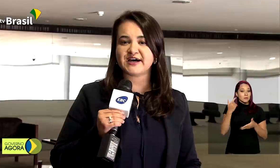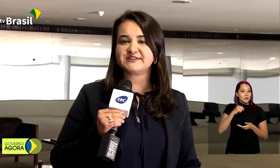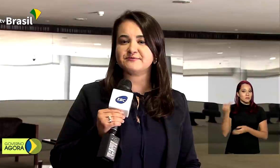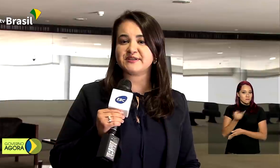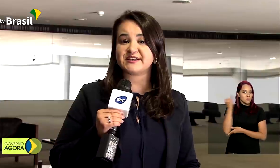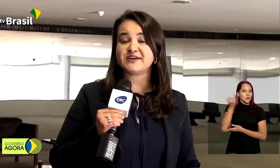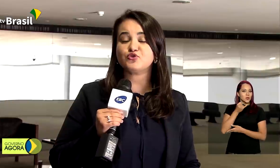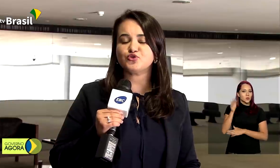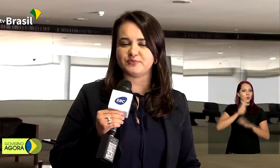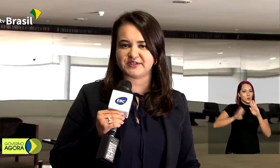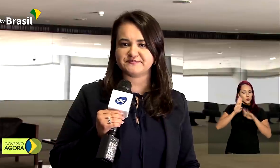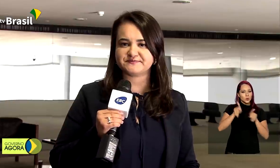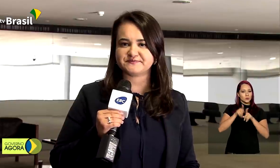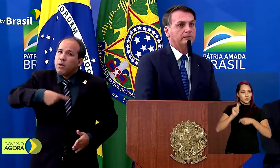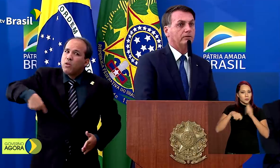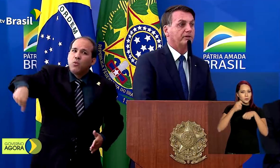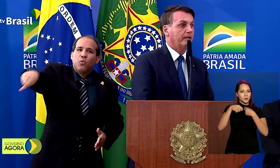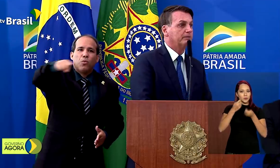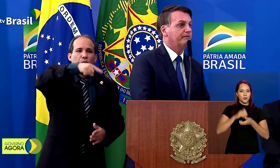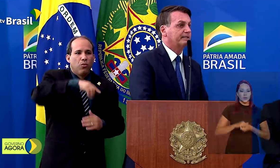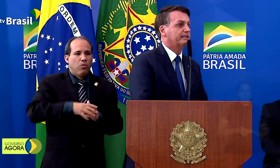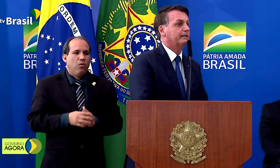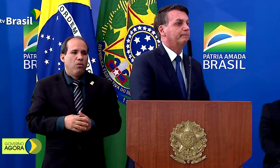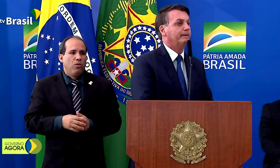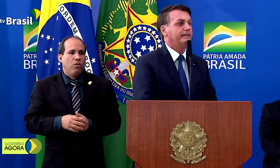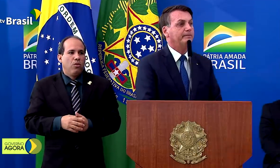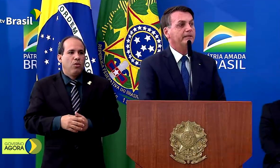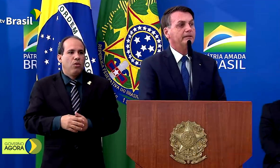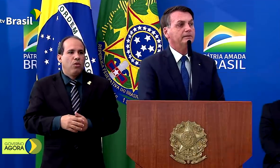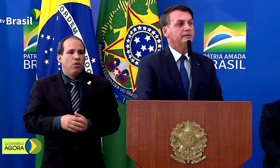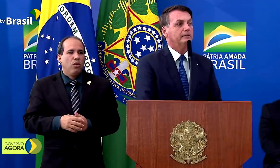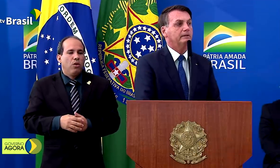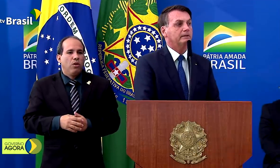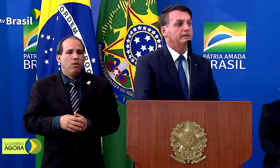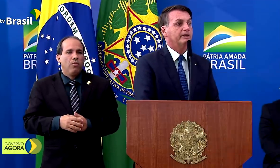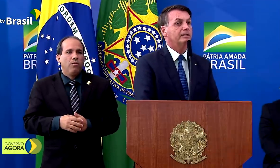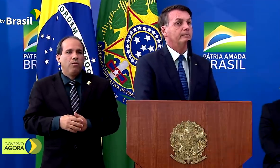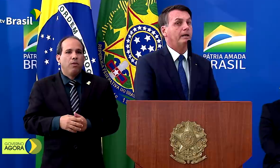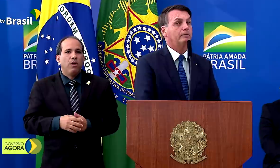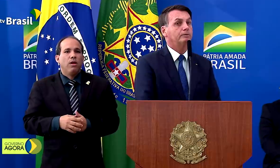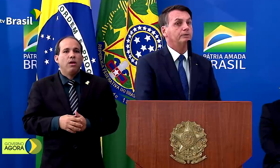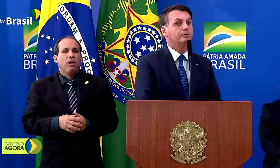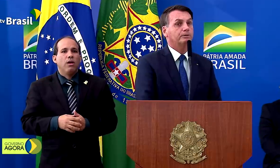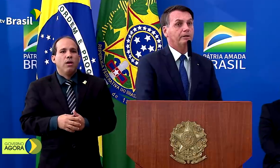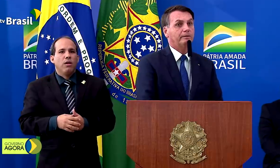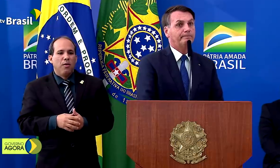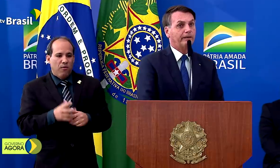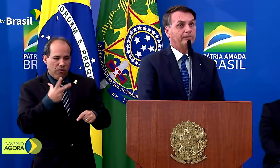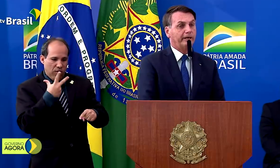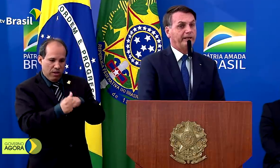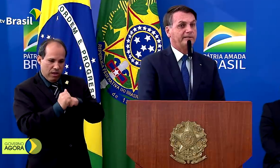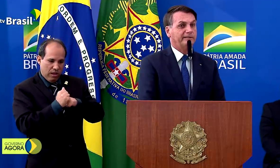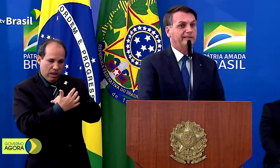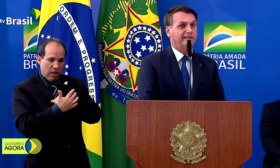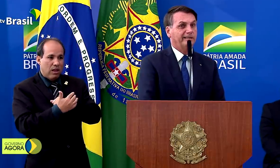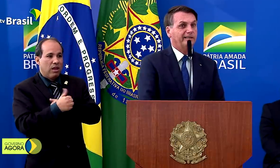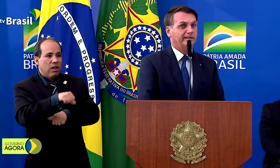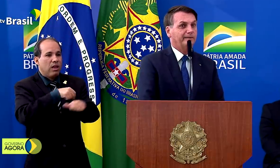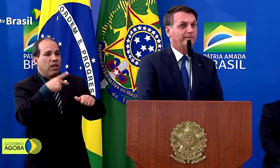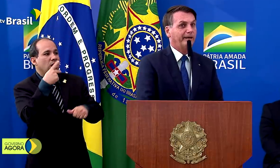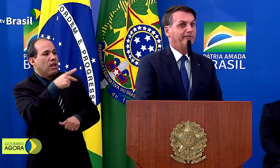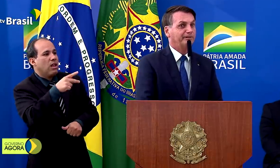cuidar também da economia. Nós não queremos vencer a pandemia e daí chamar o doutor Paulo Guedes